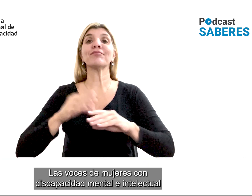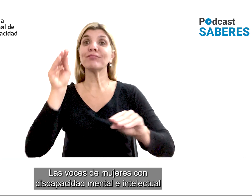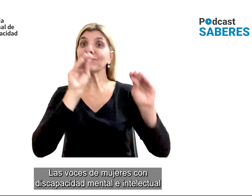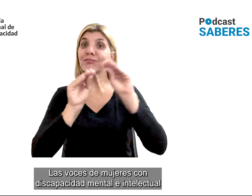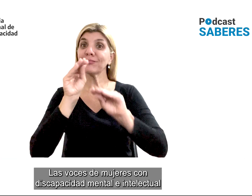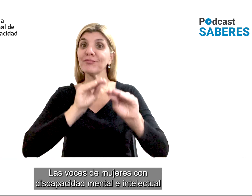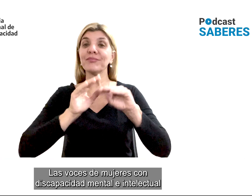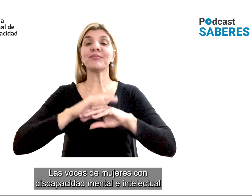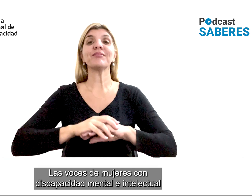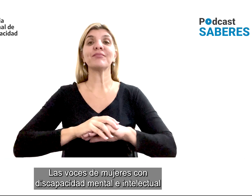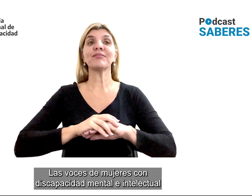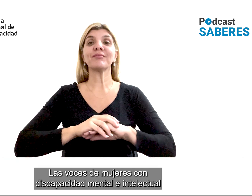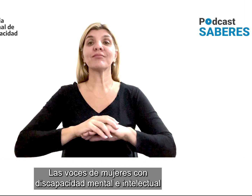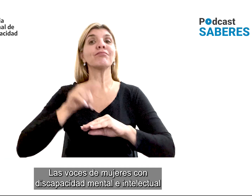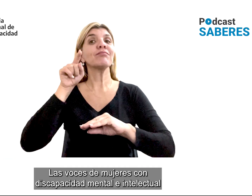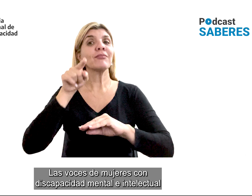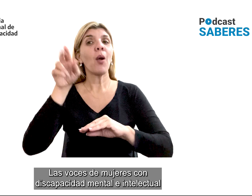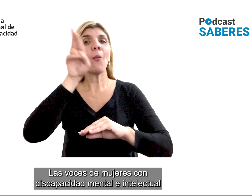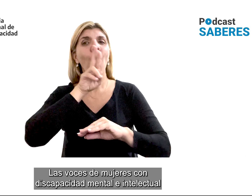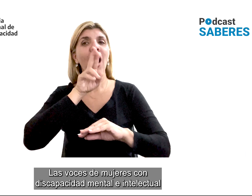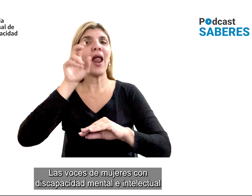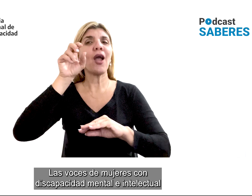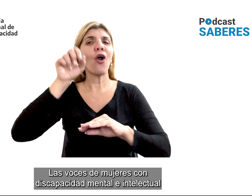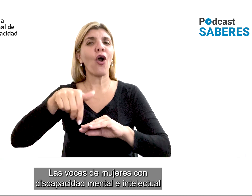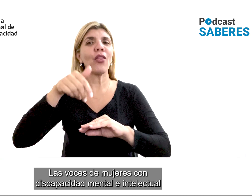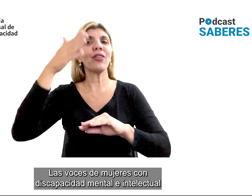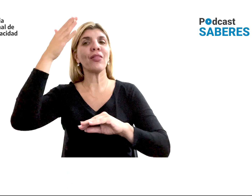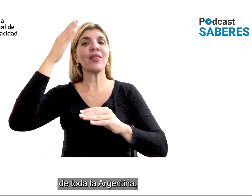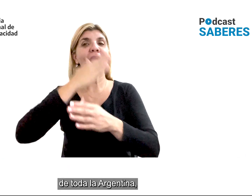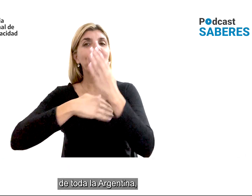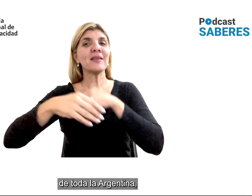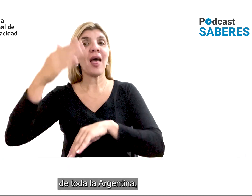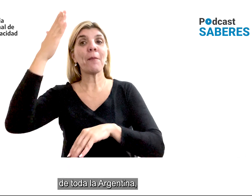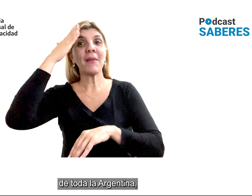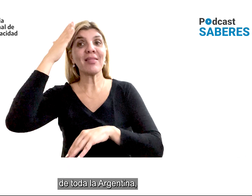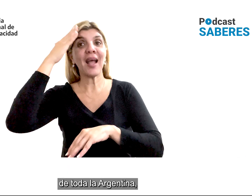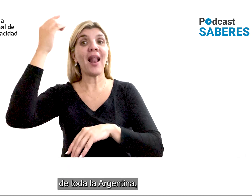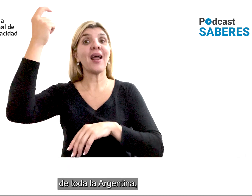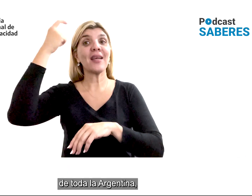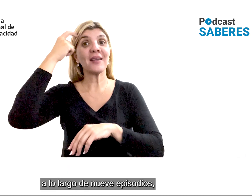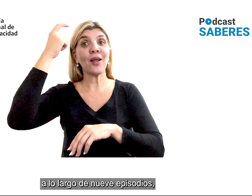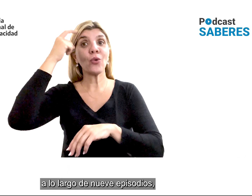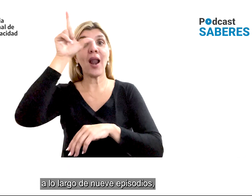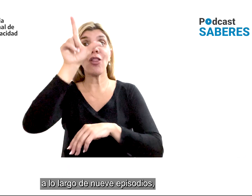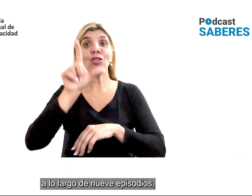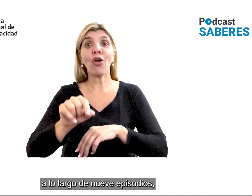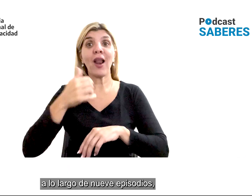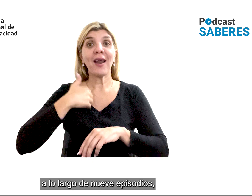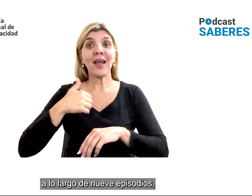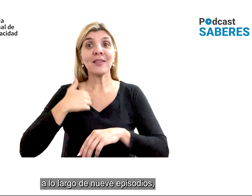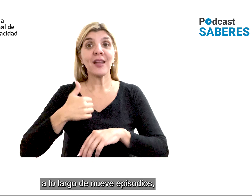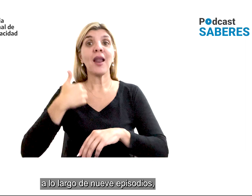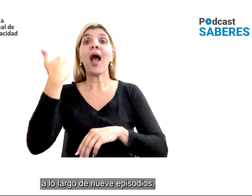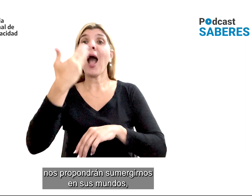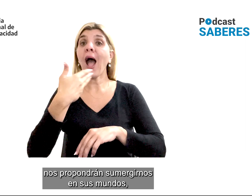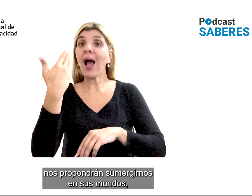Las Voces de Mujeres con Discapacidad Mental e Intelectual de toda la Argentina, a lo largo de